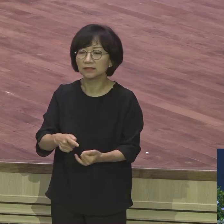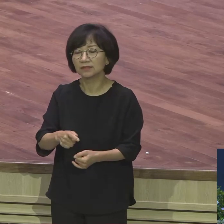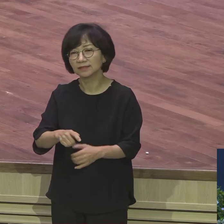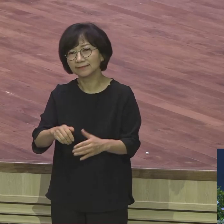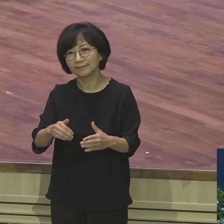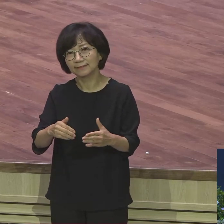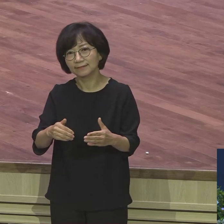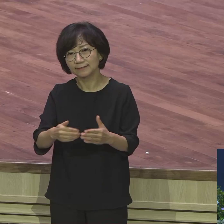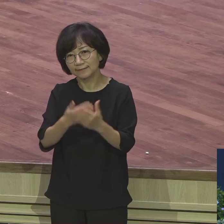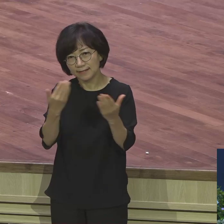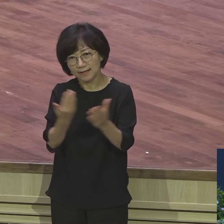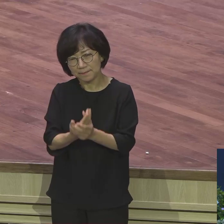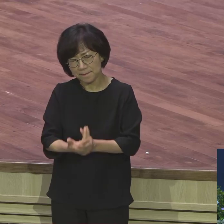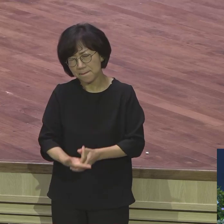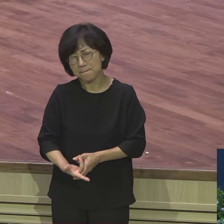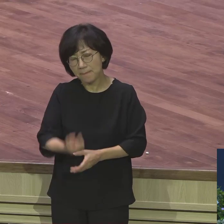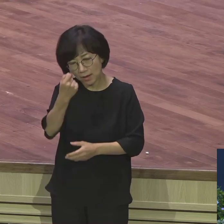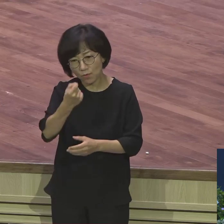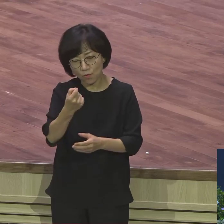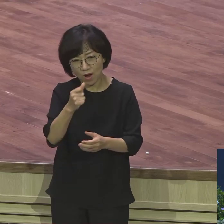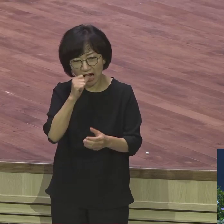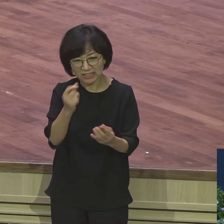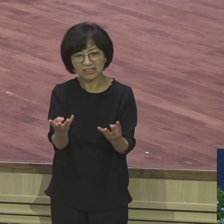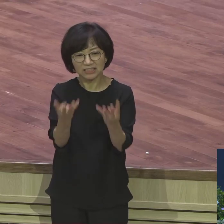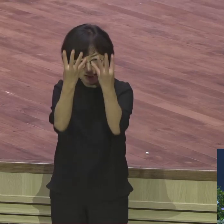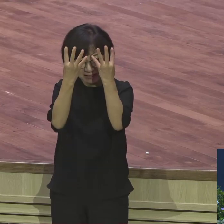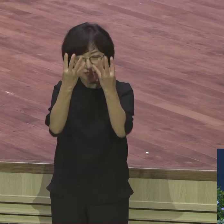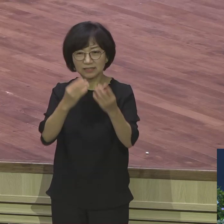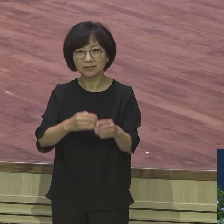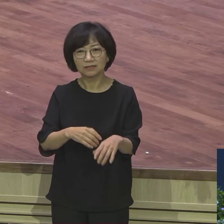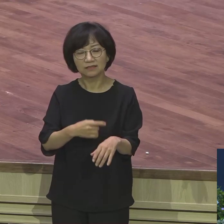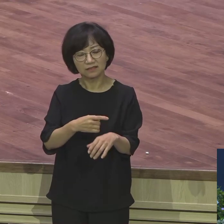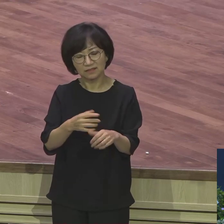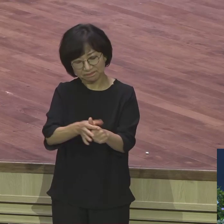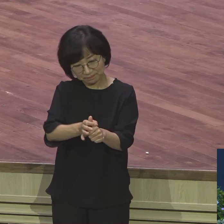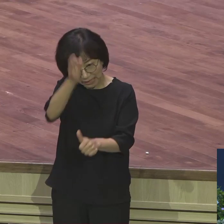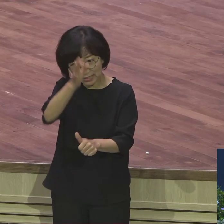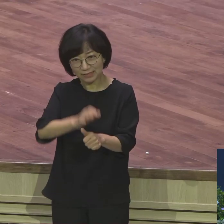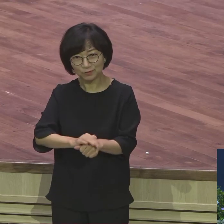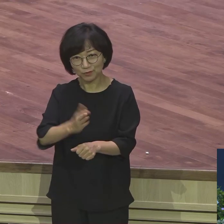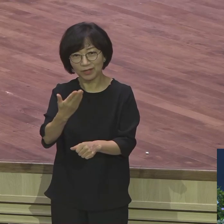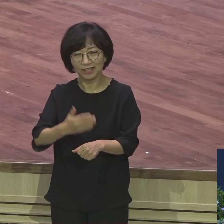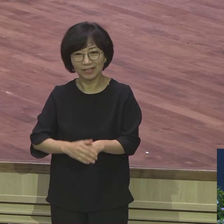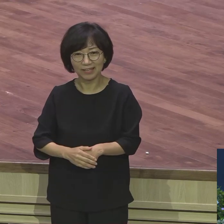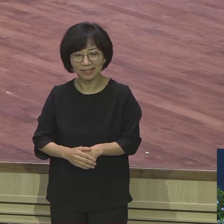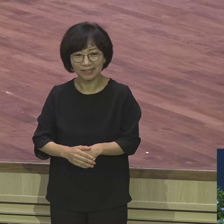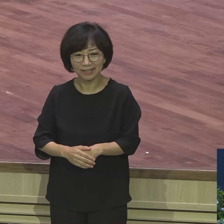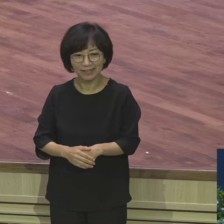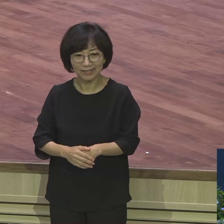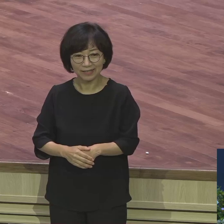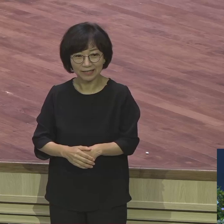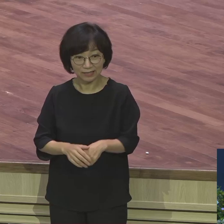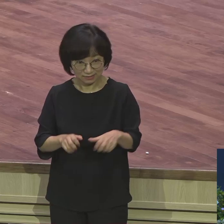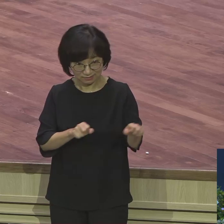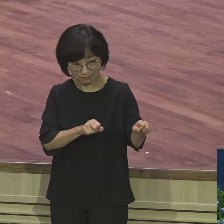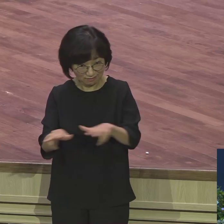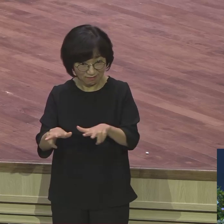적결 처형을 당하게 되어있어요 그 당시에 적결 처형이 그런데 요셉은